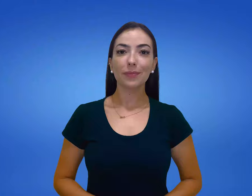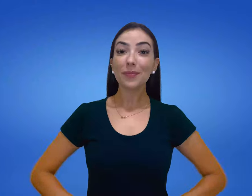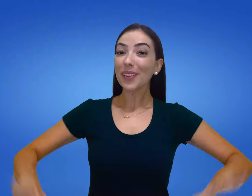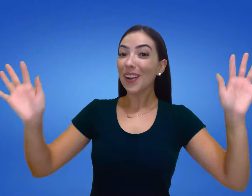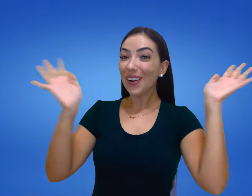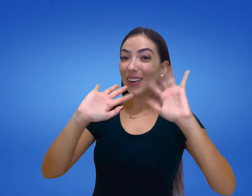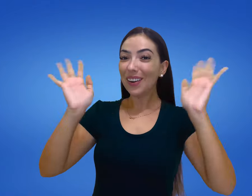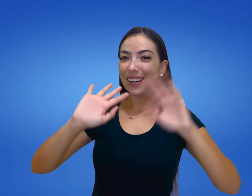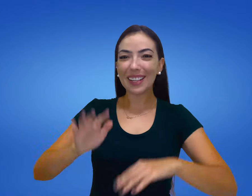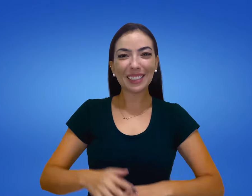Olá,